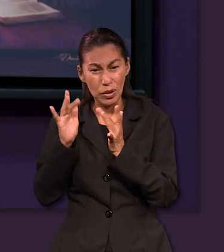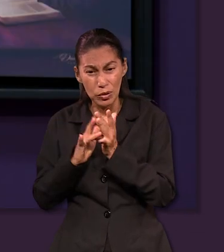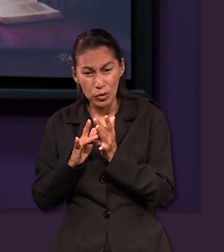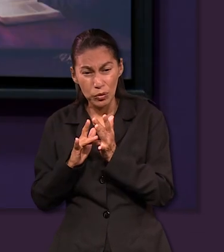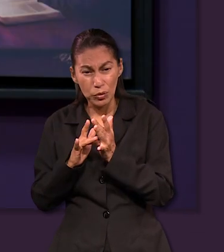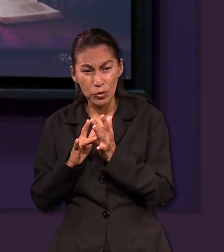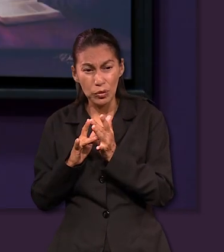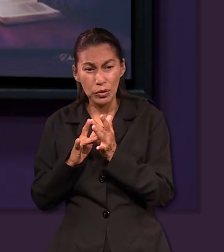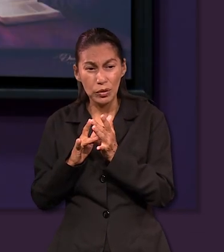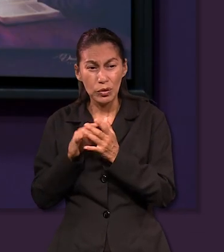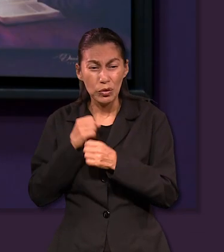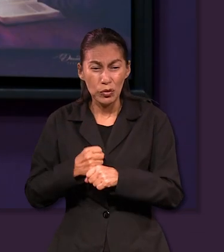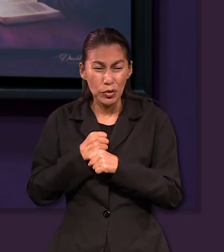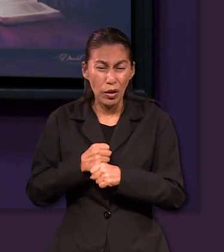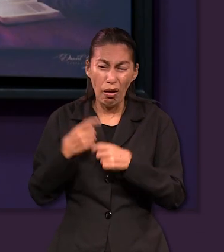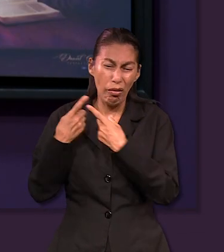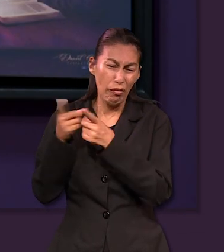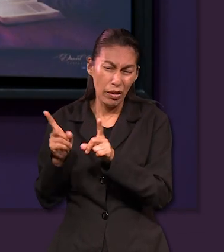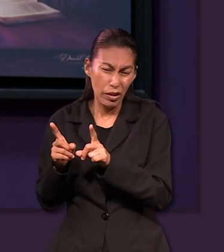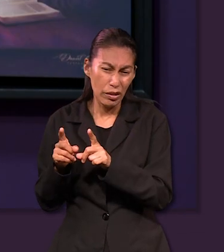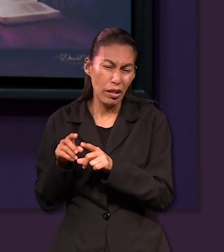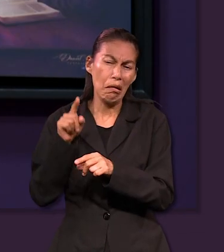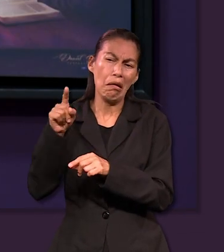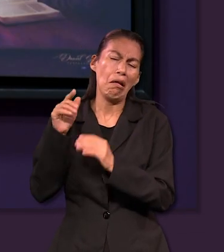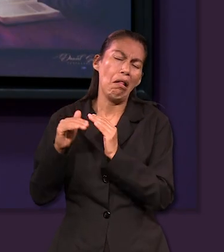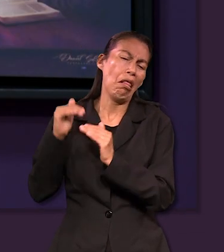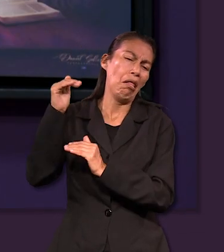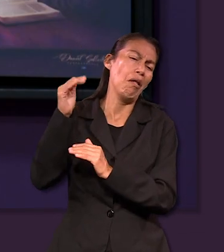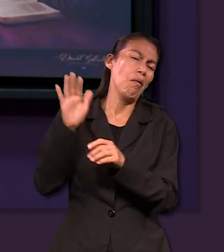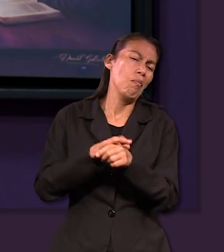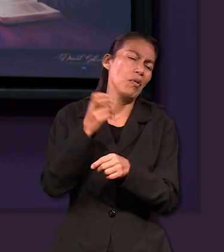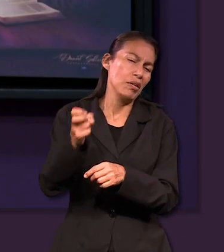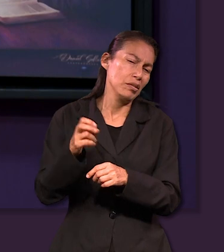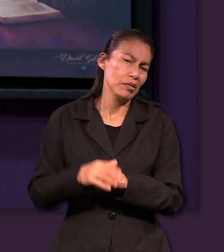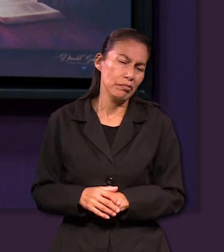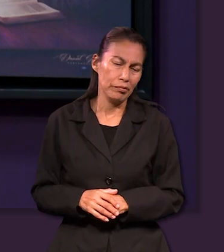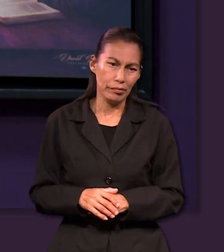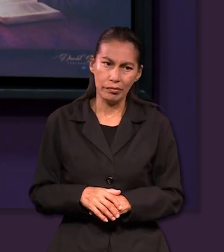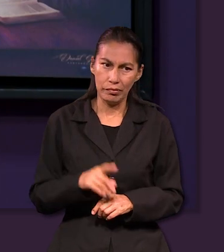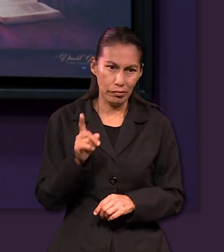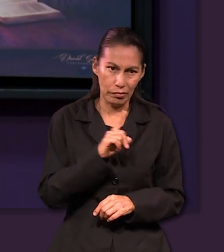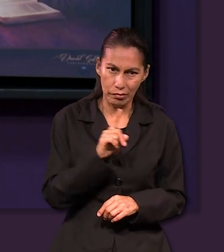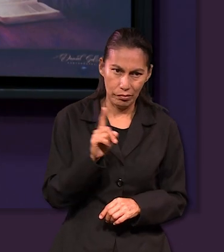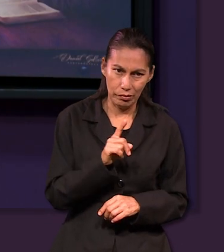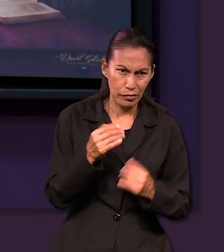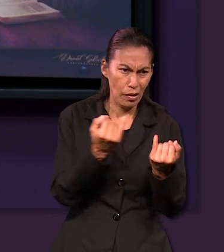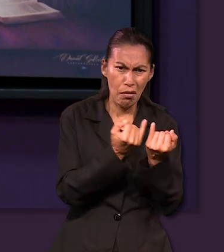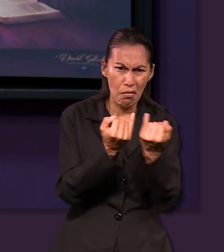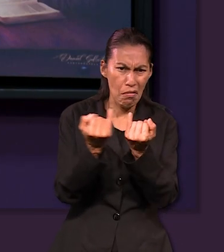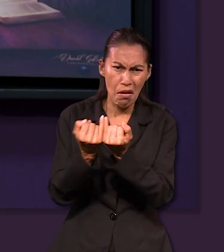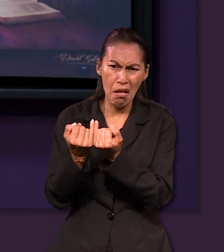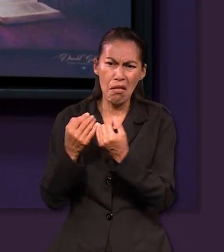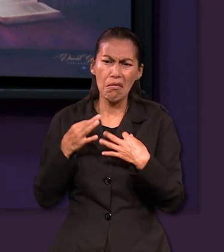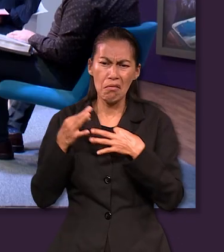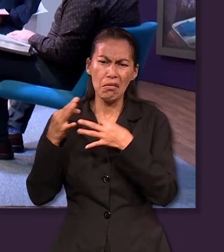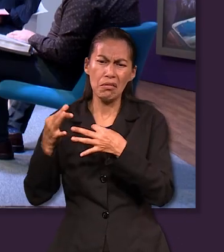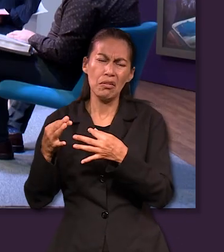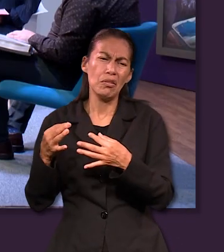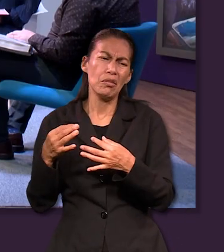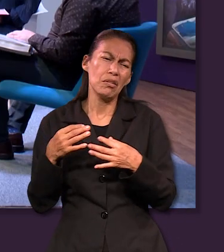veces creemos que las tentaciones que Jesús como hijo sufrió fueron distintas a las nuestras y que por eso las superó pero realmente son tentaciones que